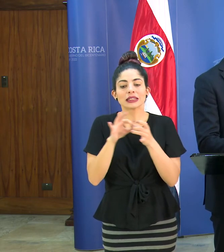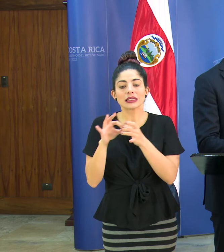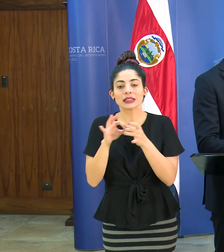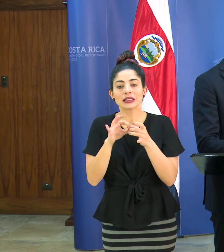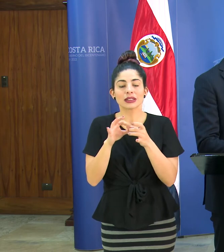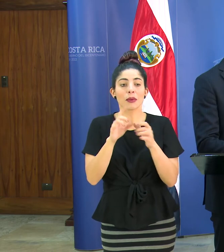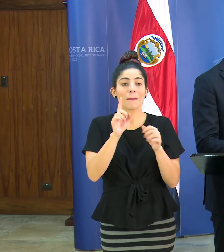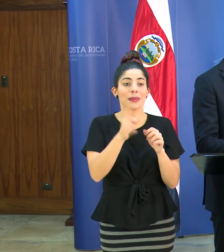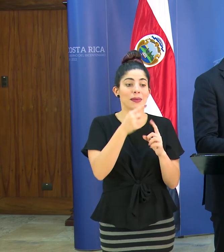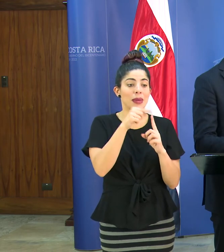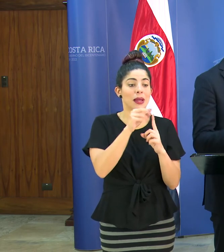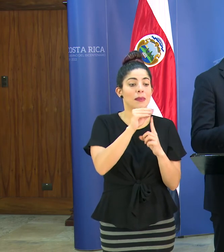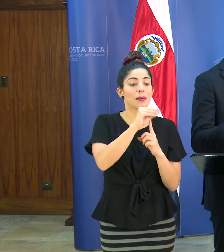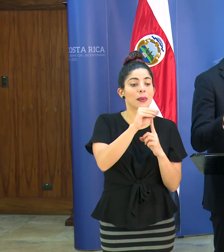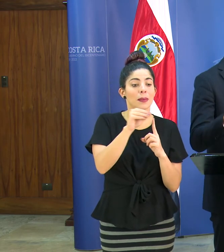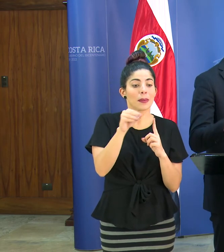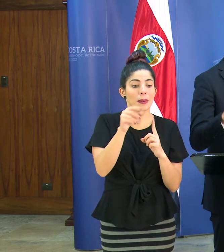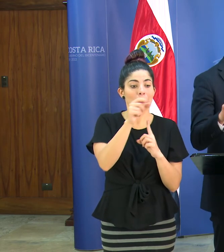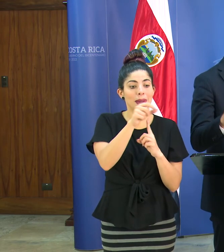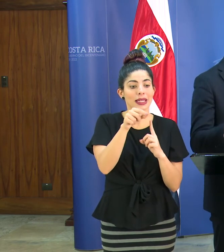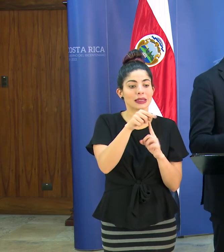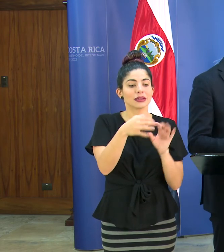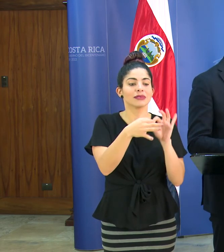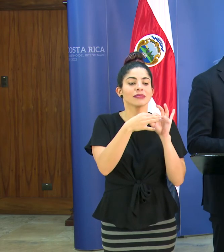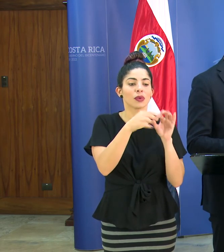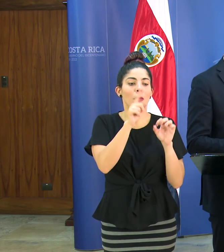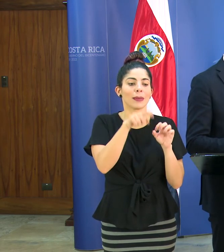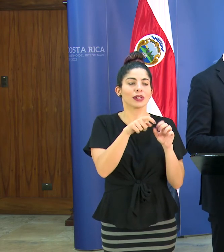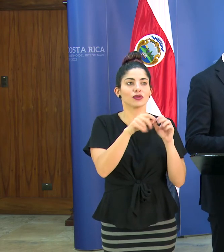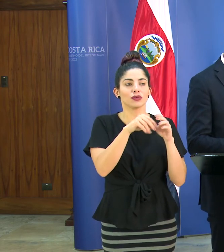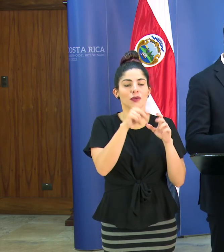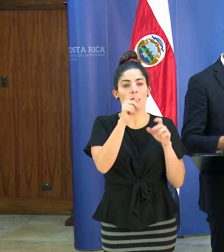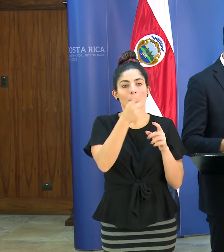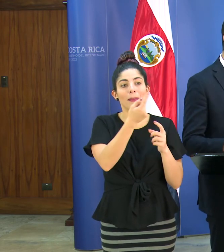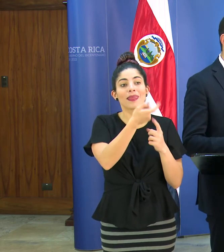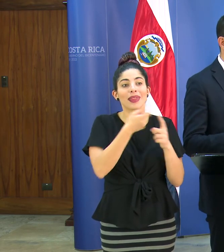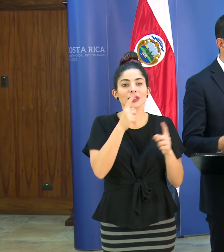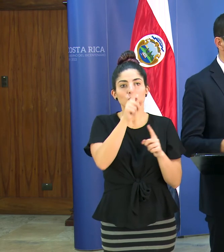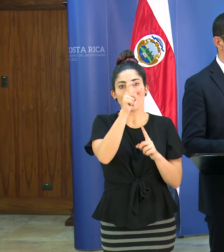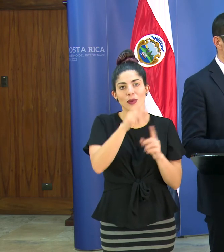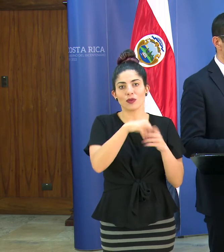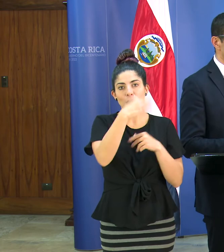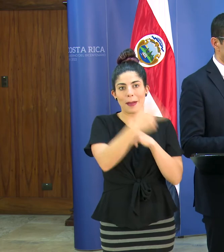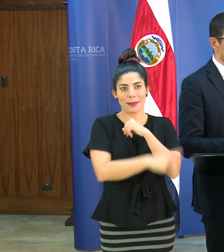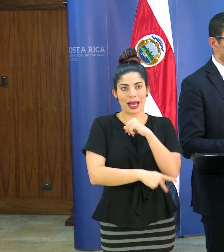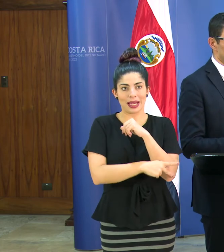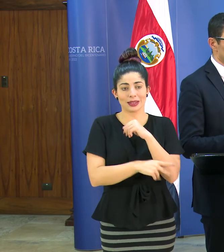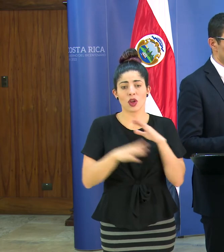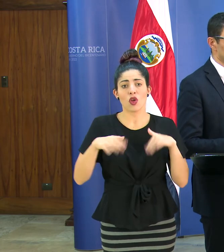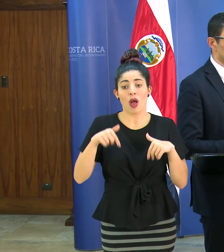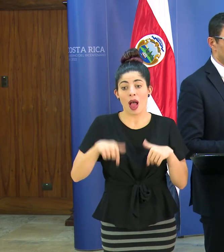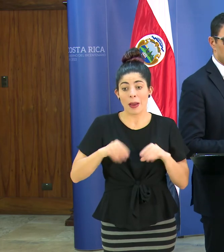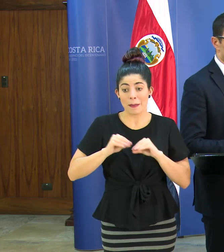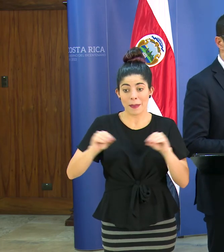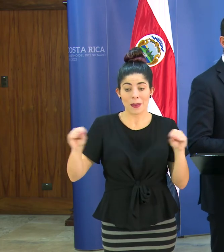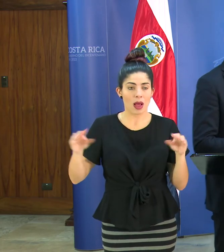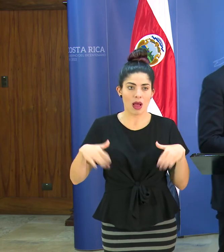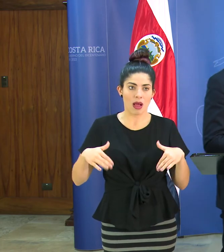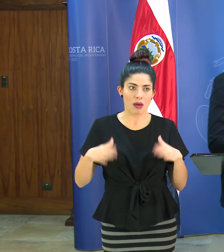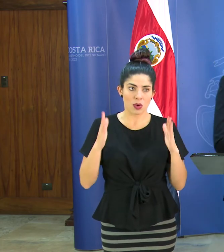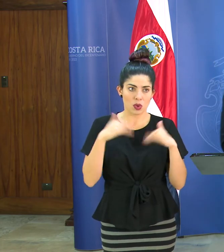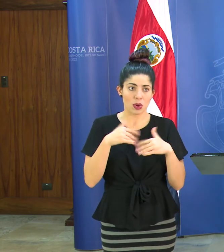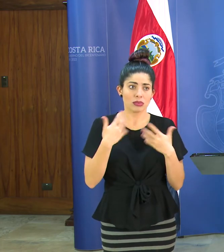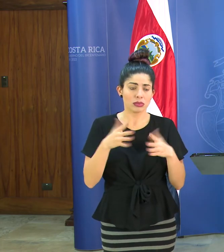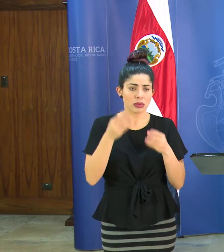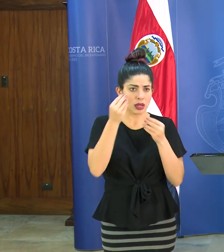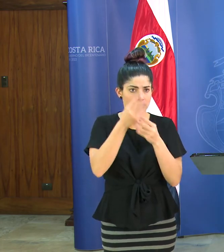primera cadena de transmisión pero que está relacionada con un caso eventualmente importado entonces todavía no hay transmisión comunitaria establecida y eso lo hemos indicado en los diferentes